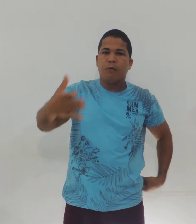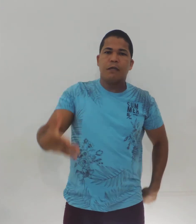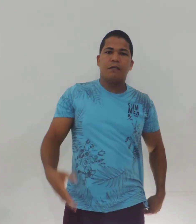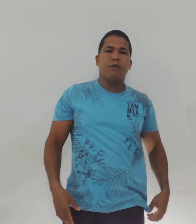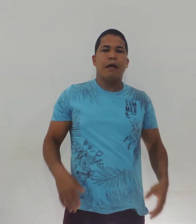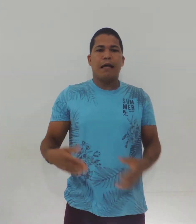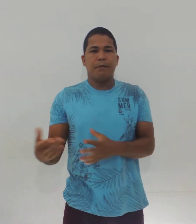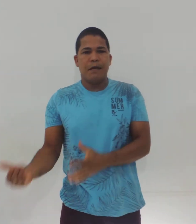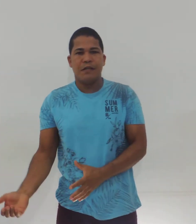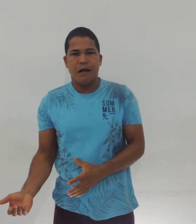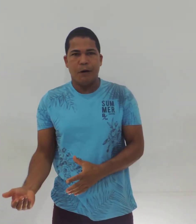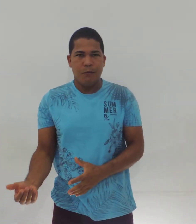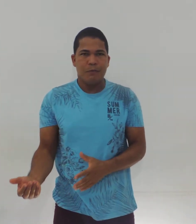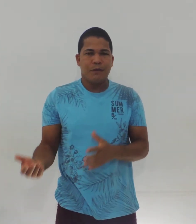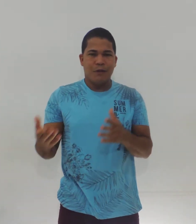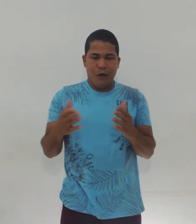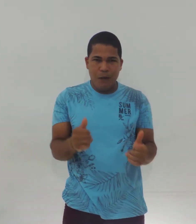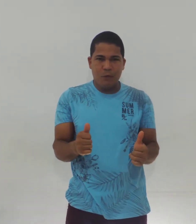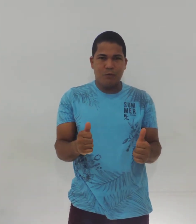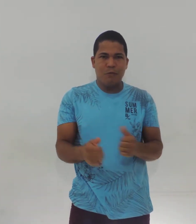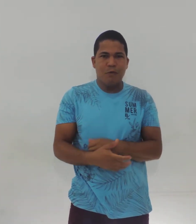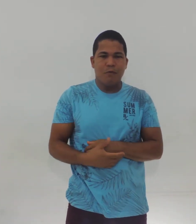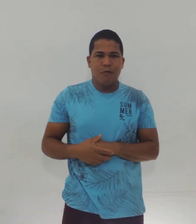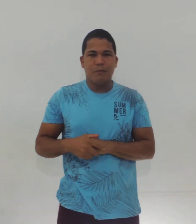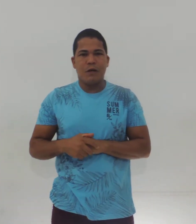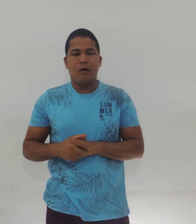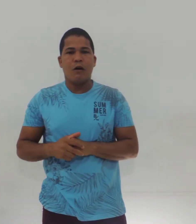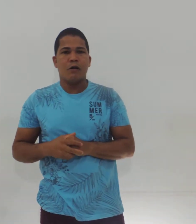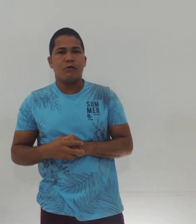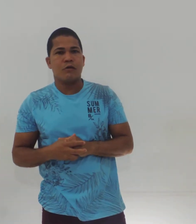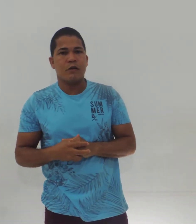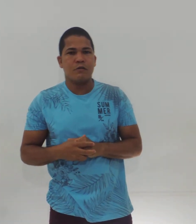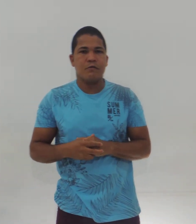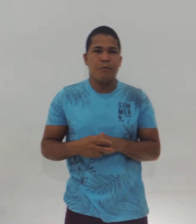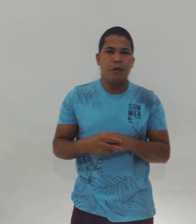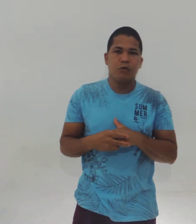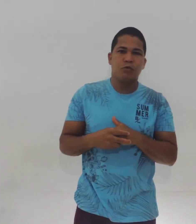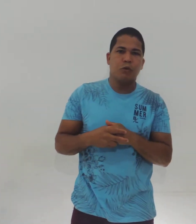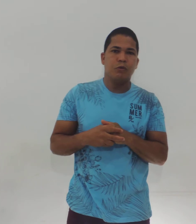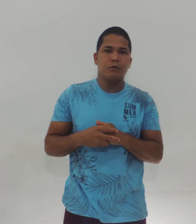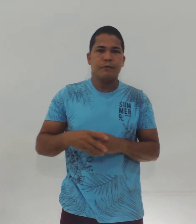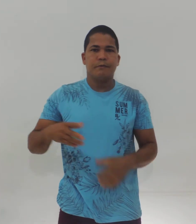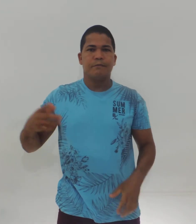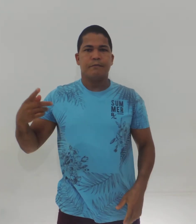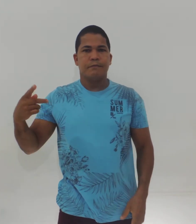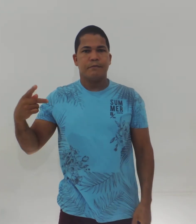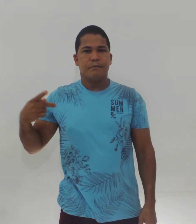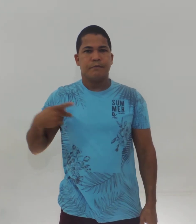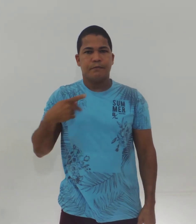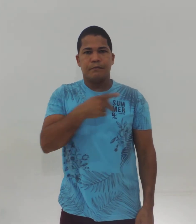alguma região é que beija na mão Ok pessoal? Vamos agora os nossos antigos surdo Obrigado Dizem